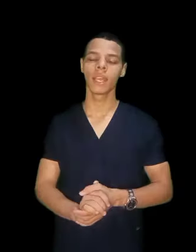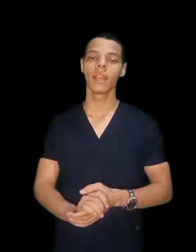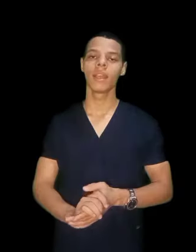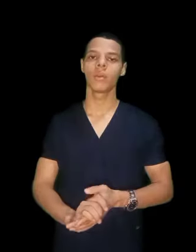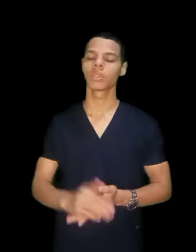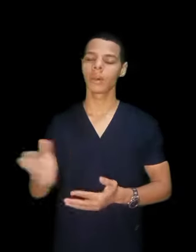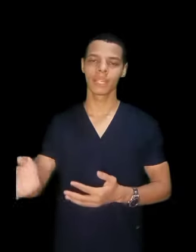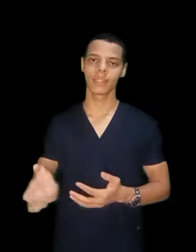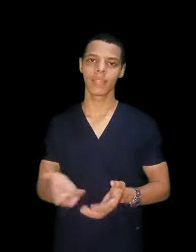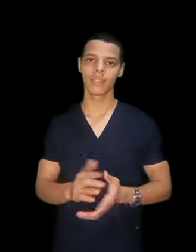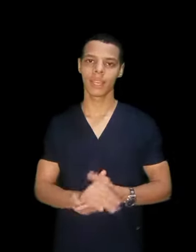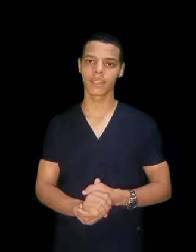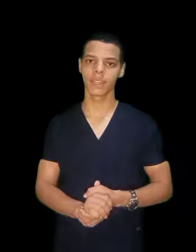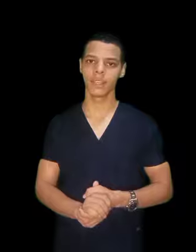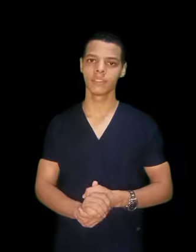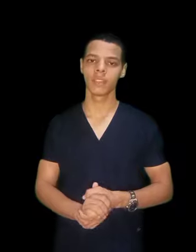وطبعا ده ديها تكليف